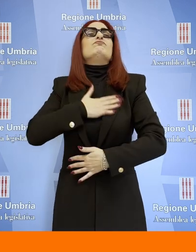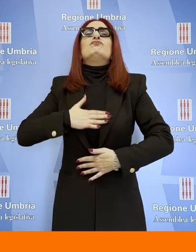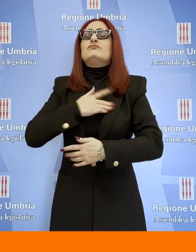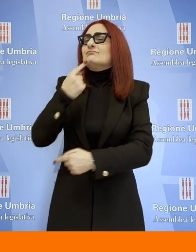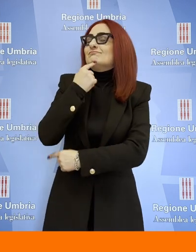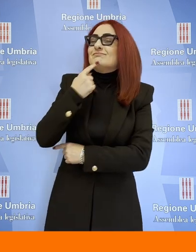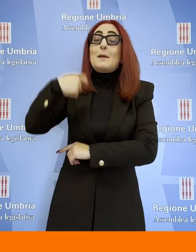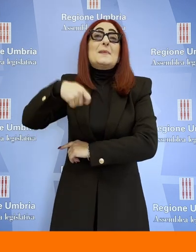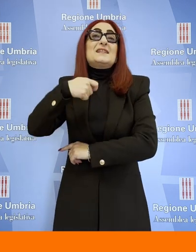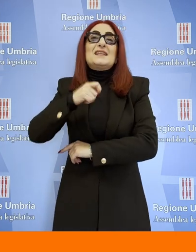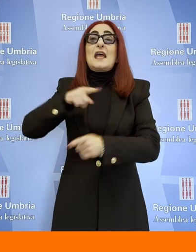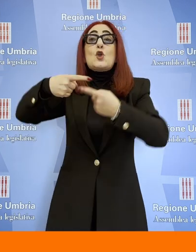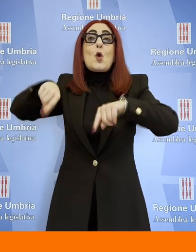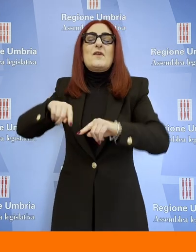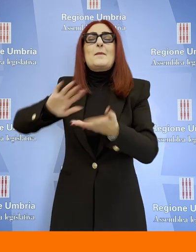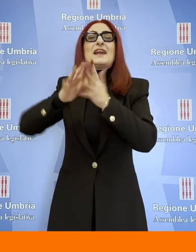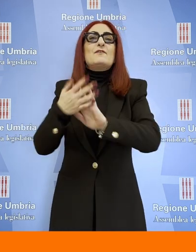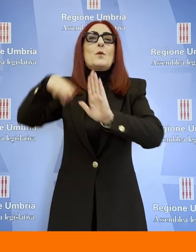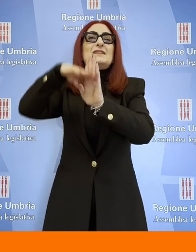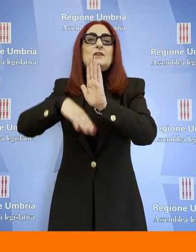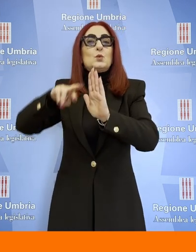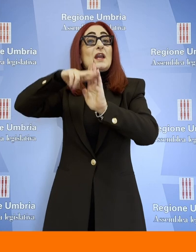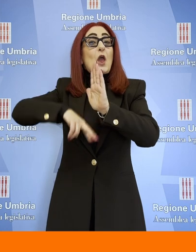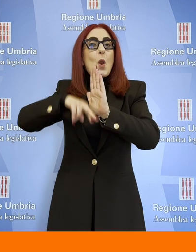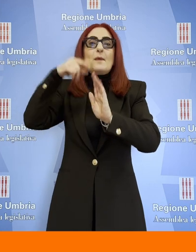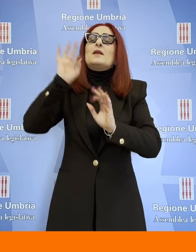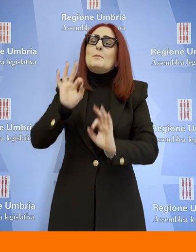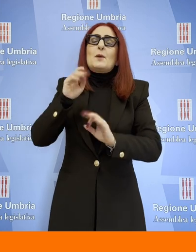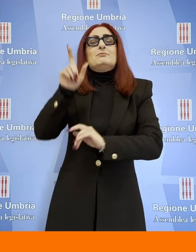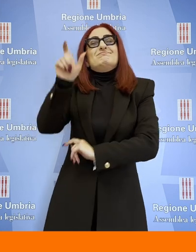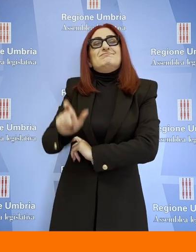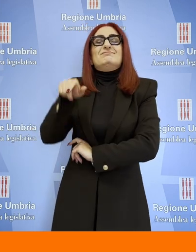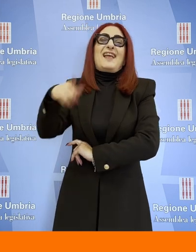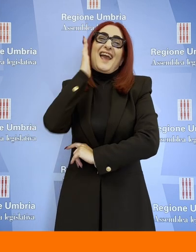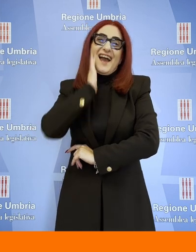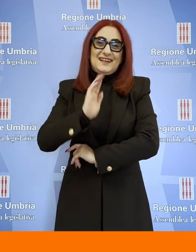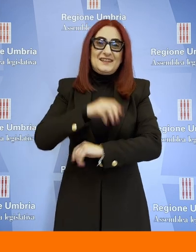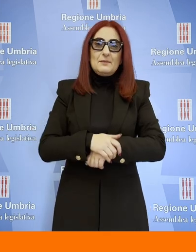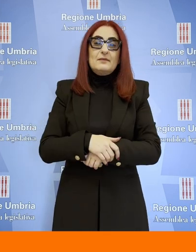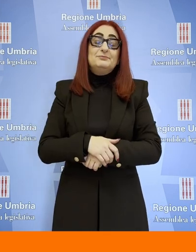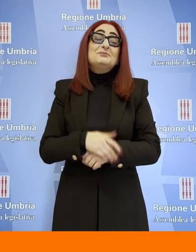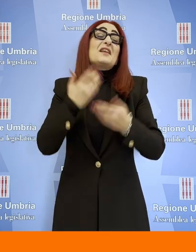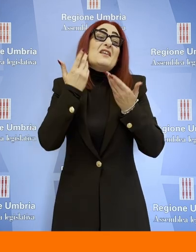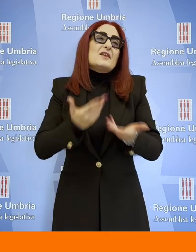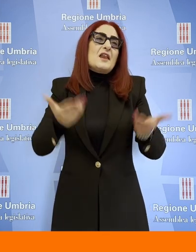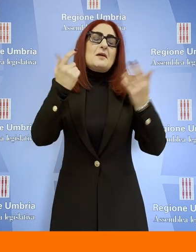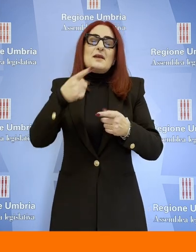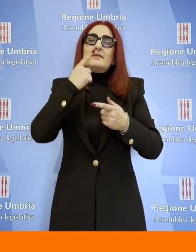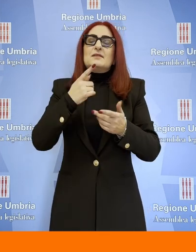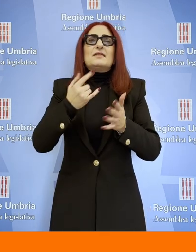Regolamentari, Daniele Carissimi. Finalmente diamo compimento e conclusione a un percorso che ha impegnato gli